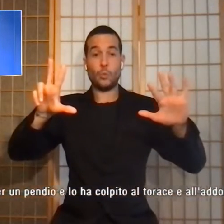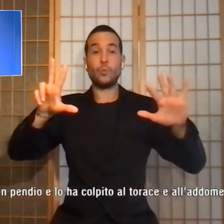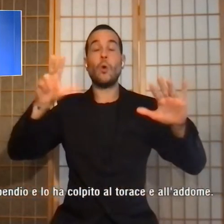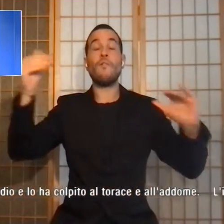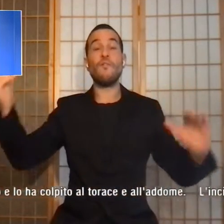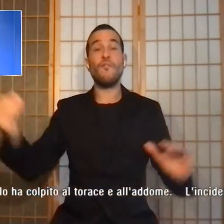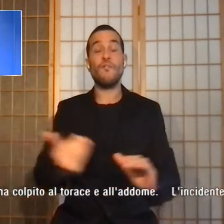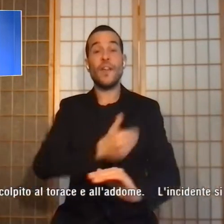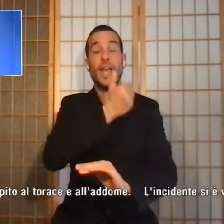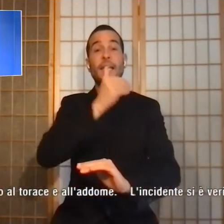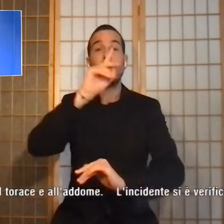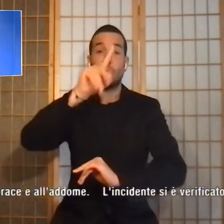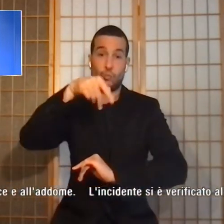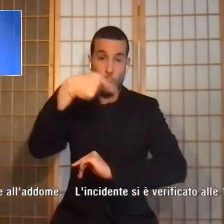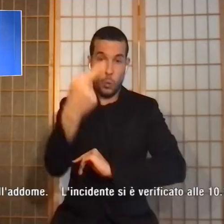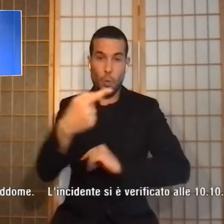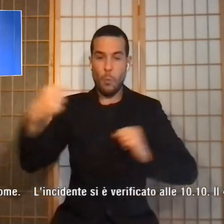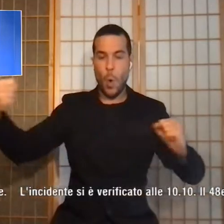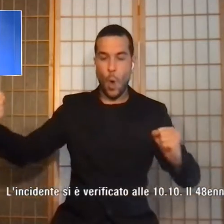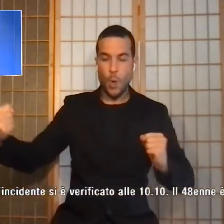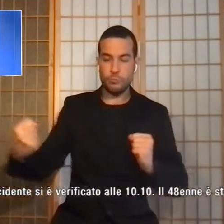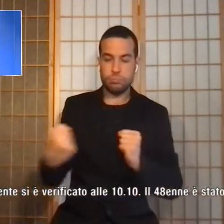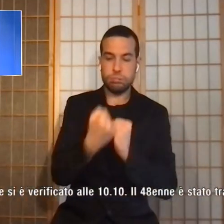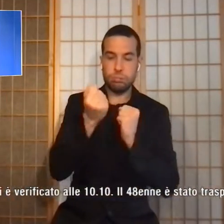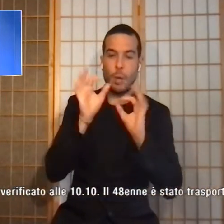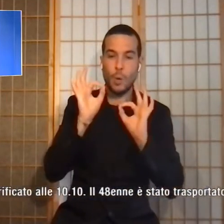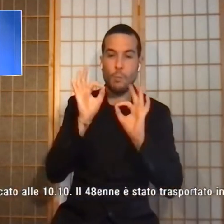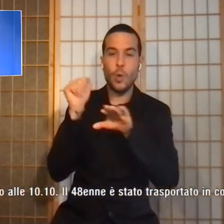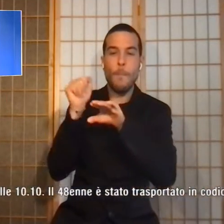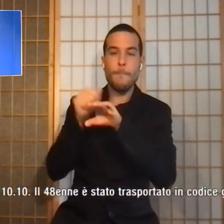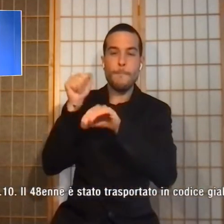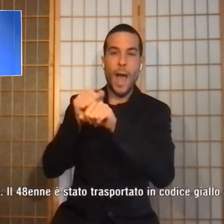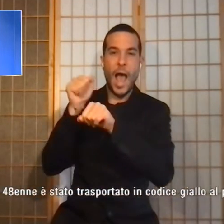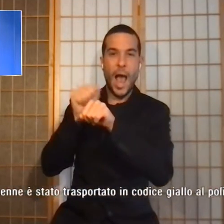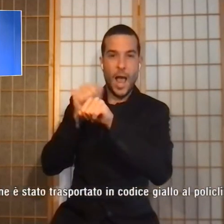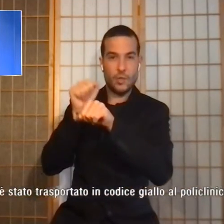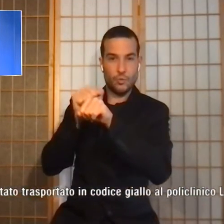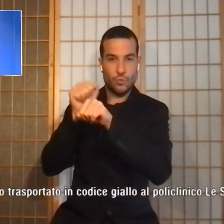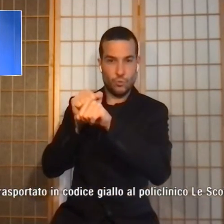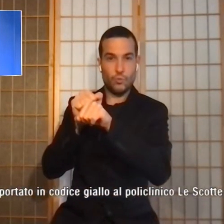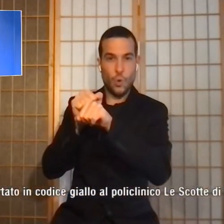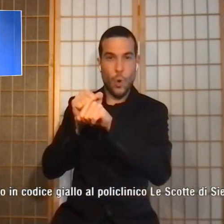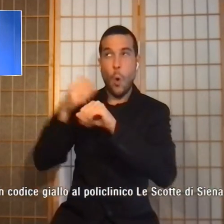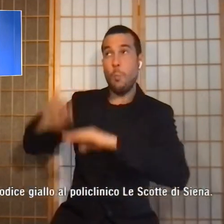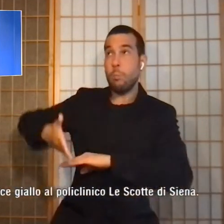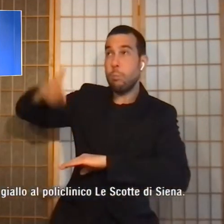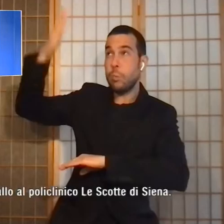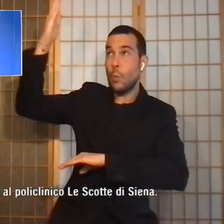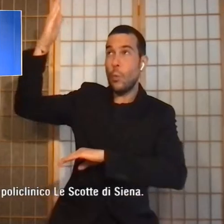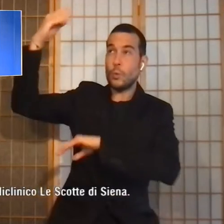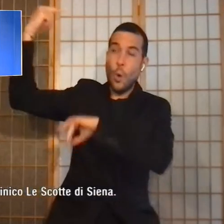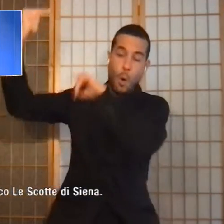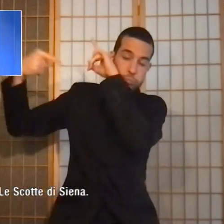stato travolto da un masso che, staccatosi da un muro, è rotolato per un pendio